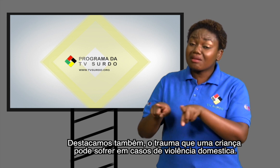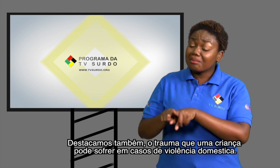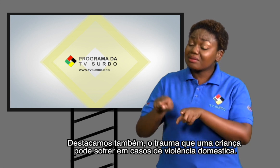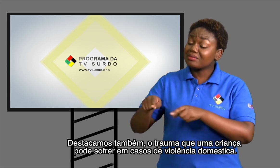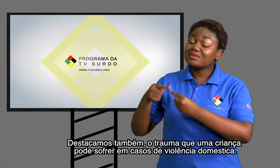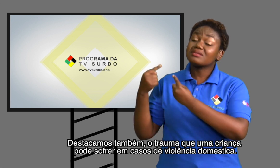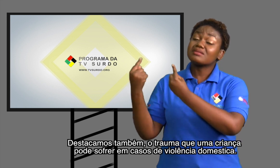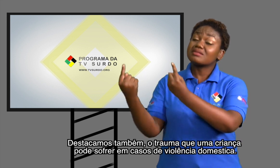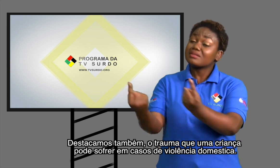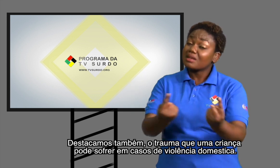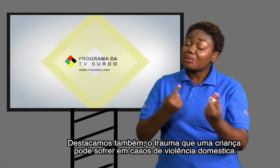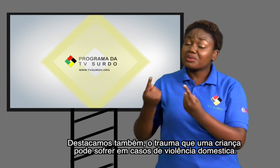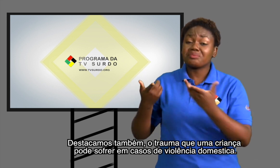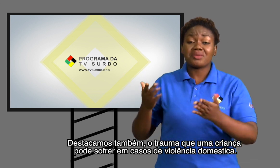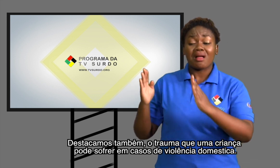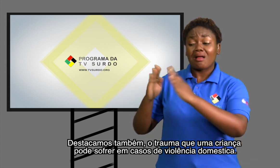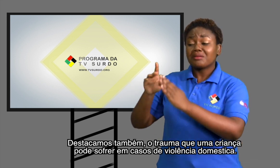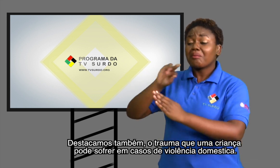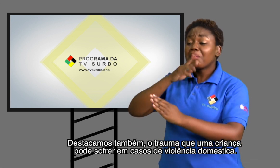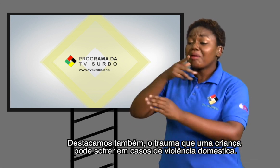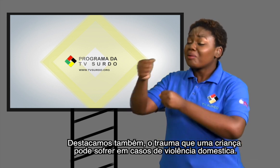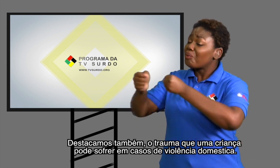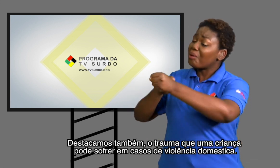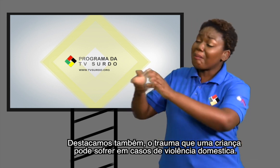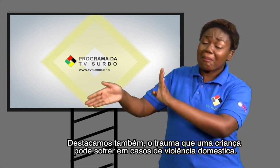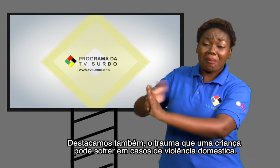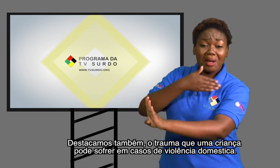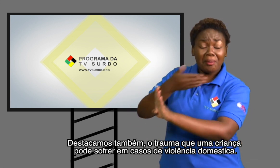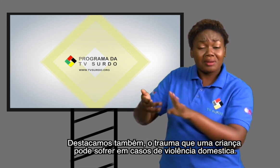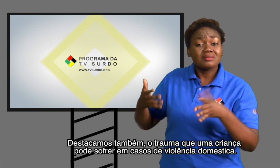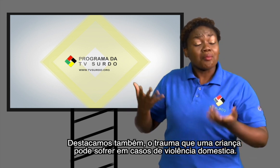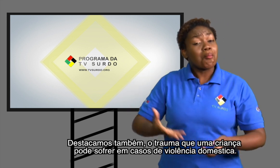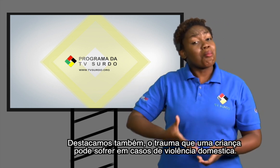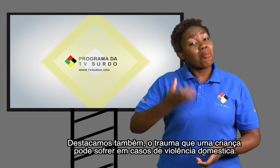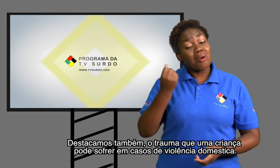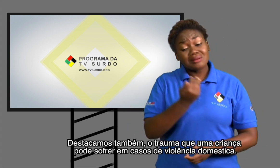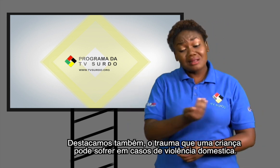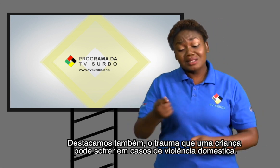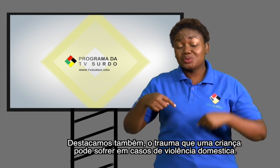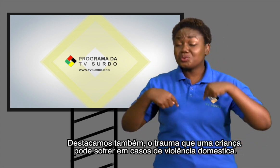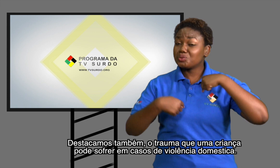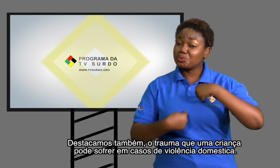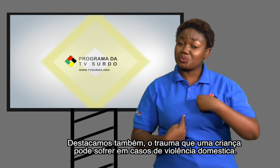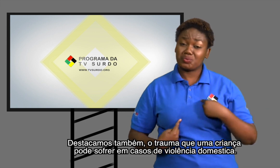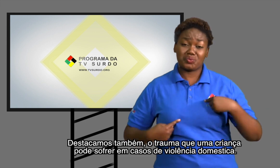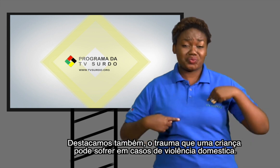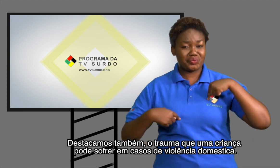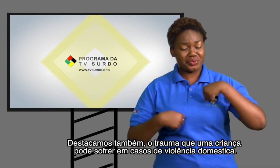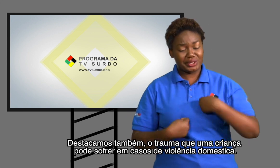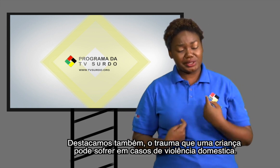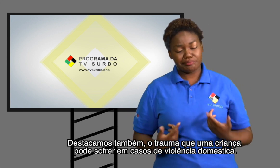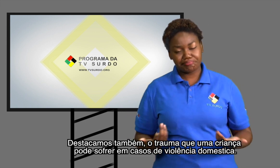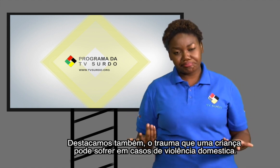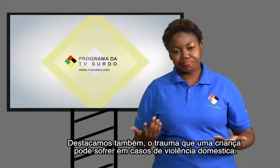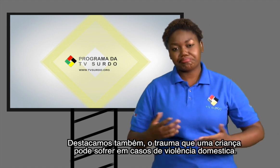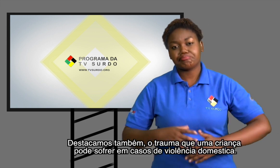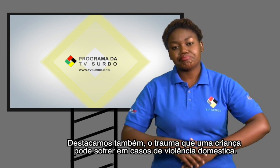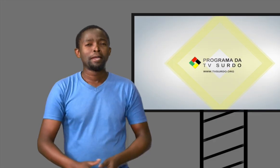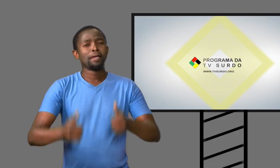trauma que uma criança pode sofrer em casos de violência doméstica Bom, nós nos